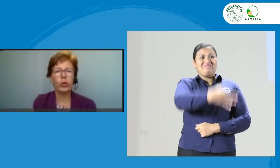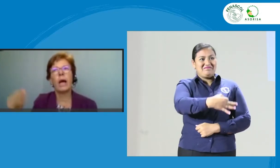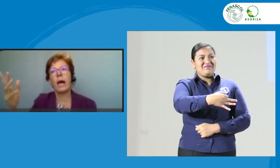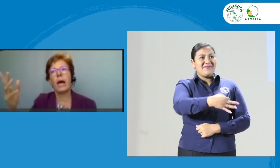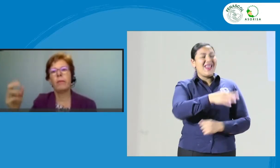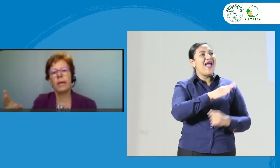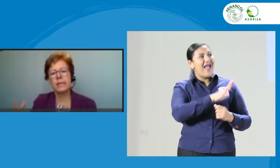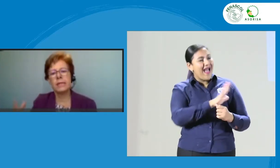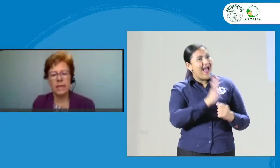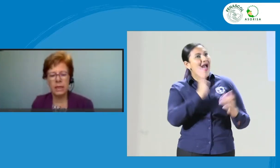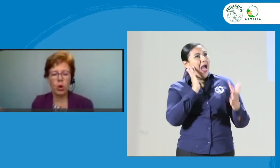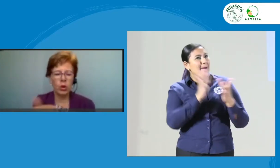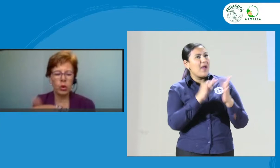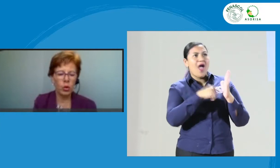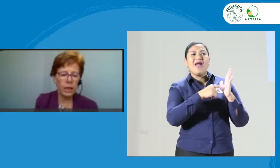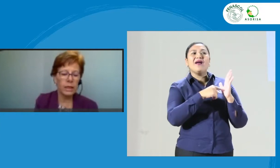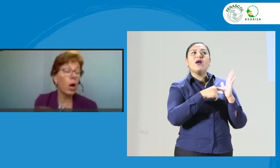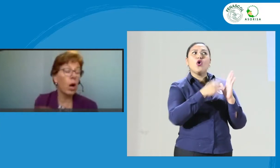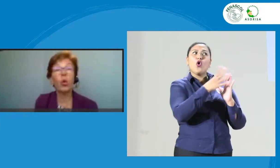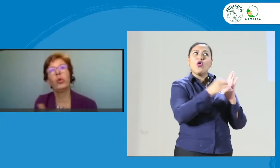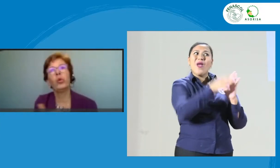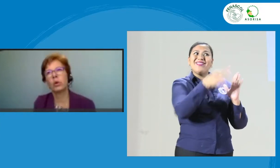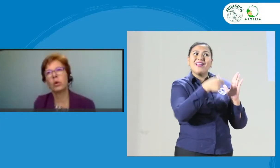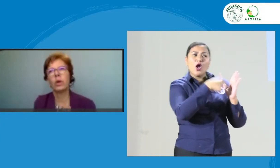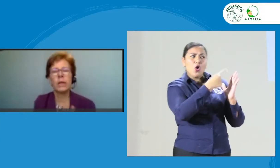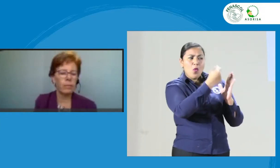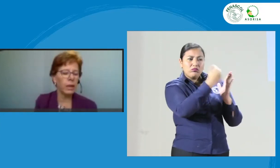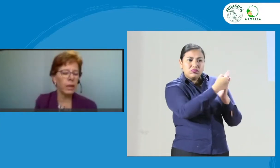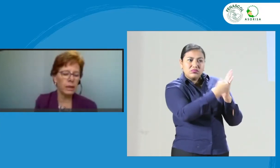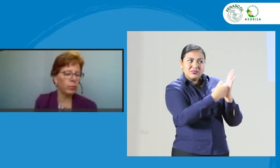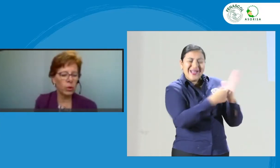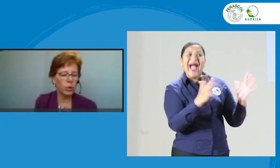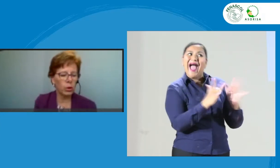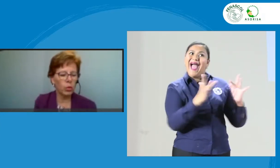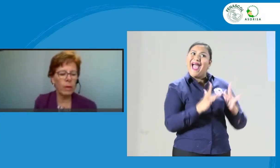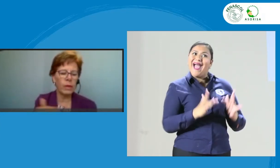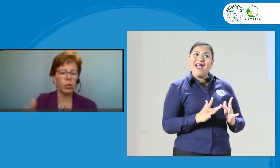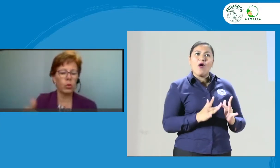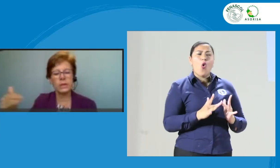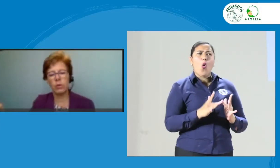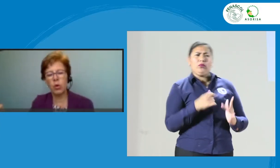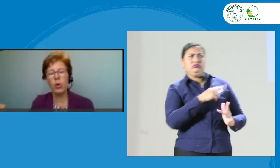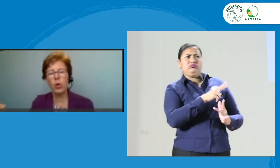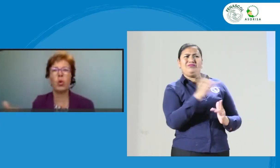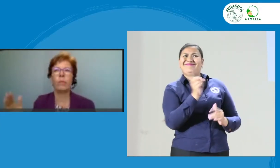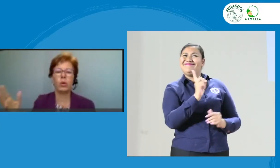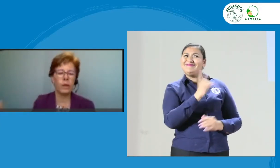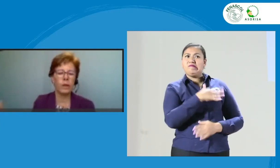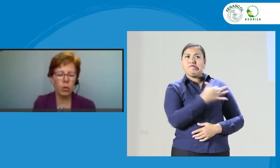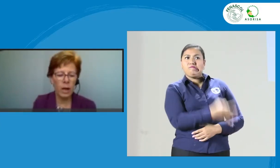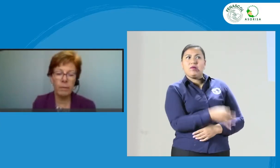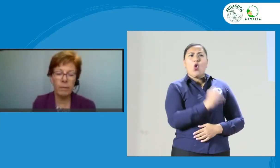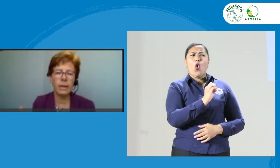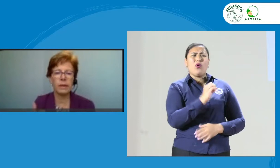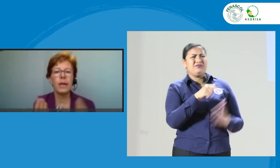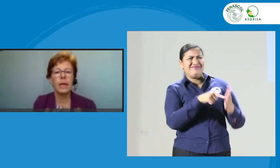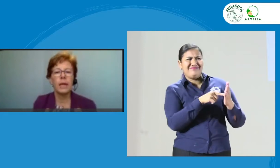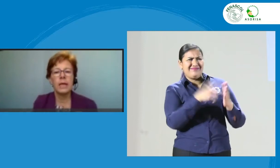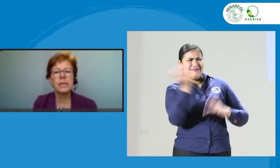A, B y C del código de ética. O no actuó éticamente porque no aplicó este valor o lo aplicó equivocadamente. Es decir,